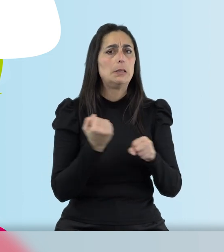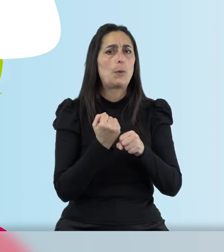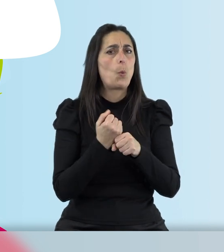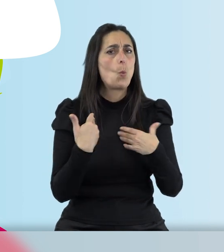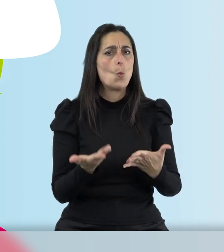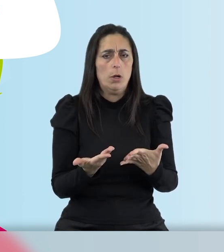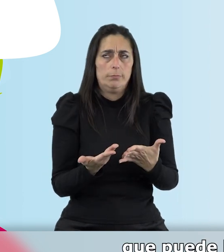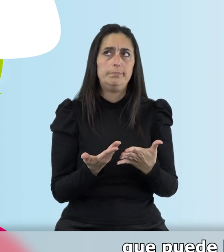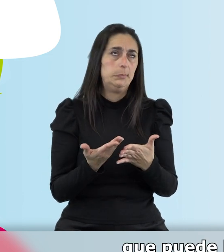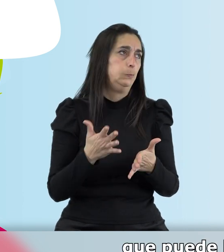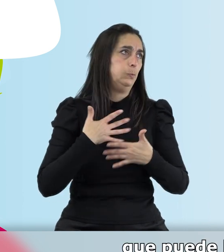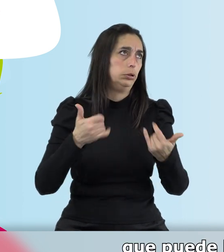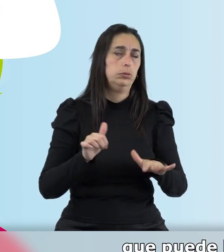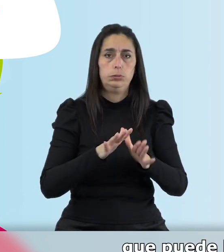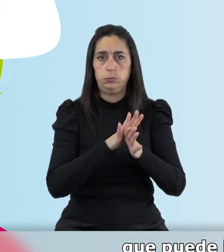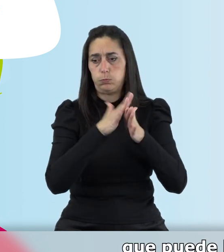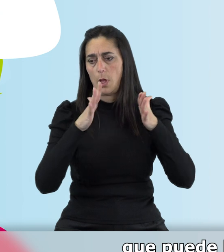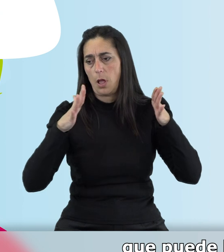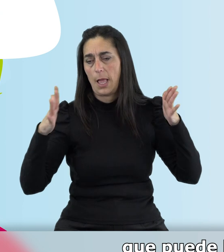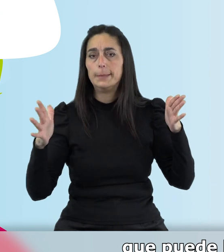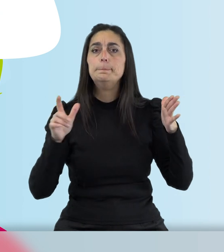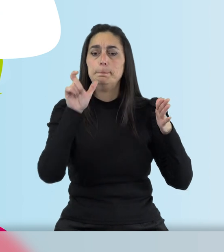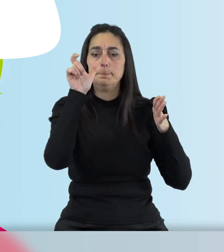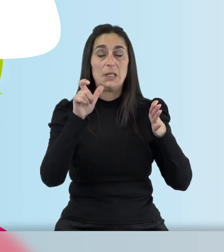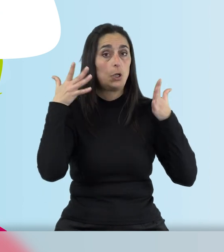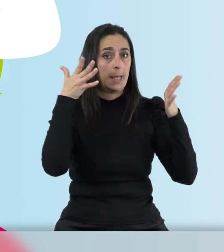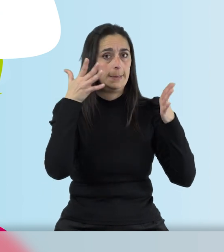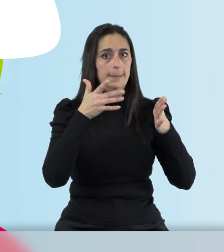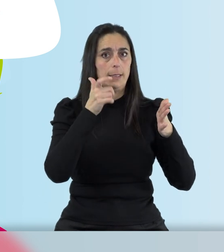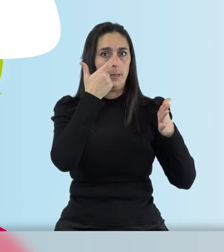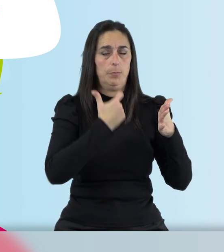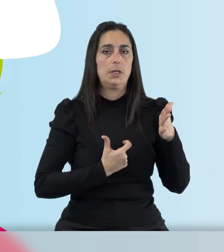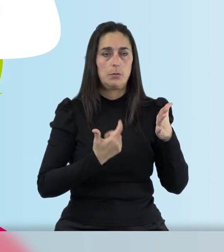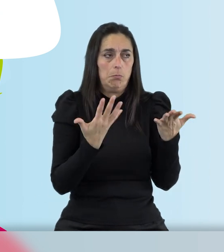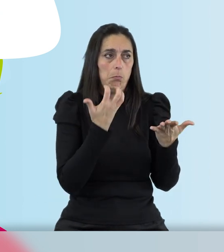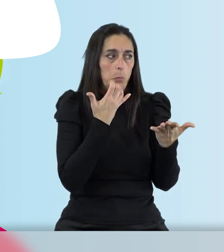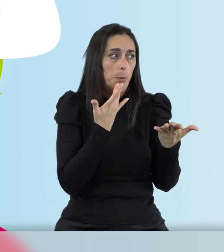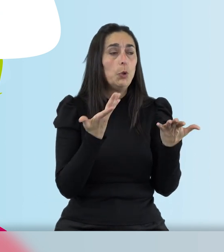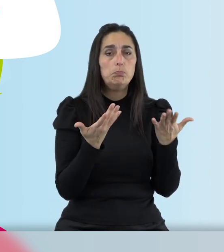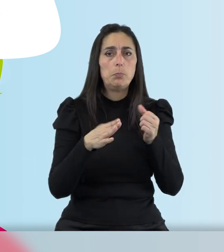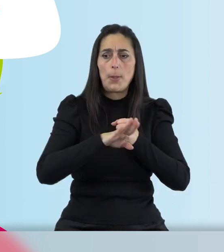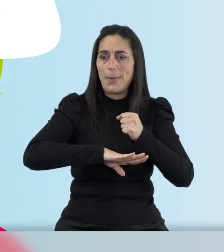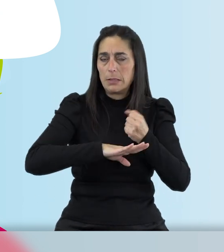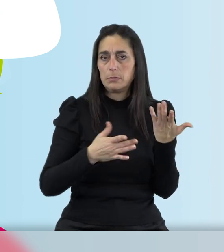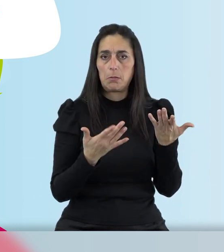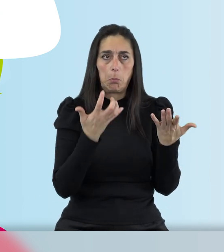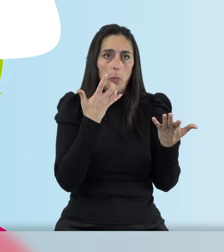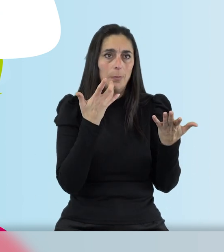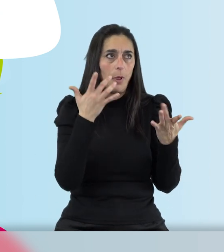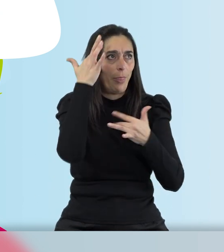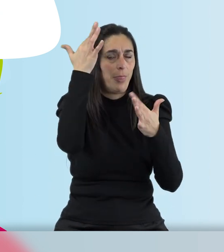muy amplias las tareas que puede hacer un asistente personal. Tareas tan básicas como ocio,